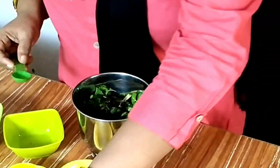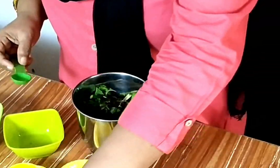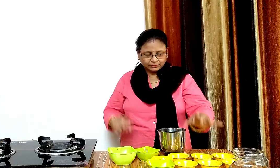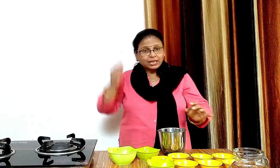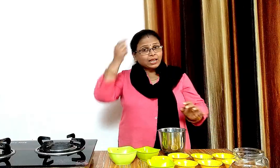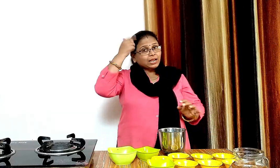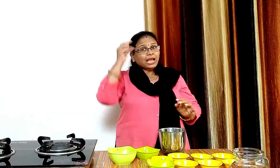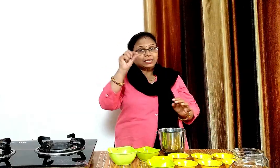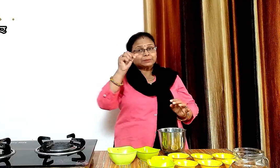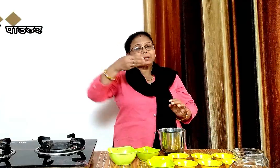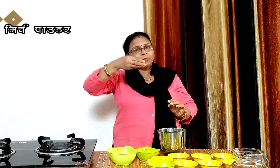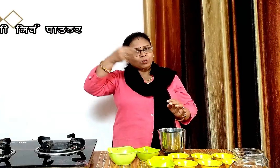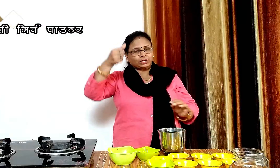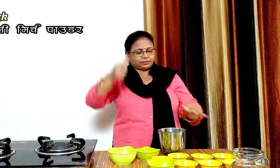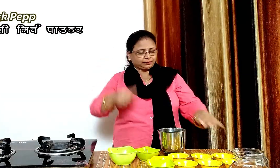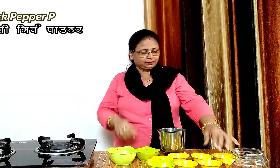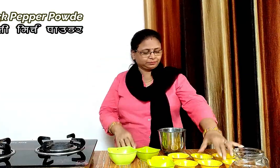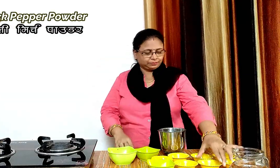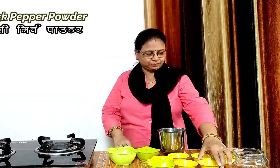एक चुथाई चमच काली मिर्च पावडर